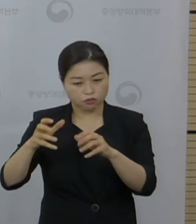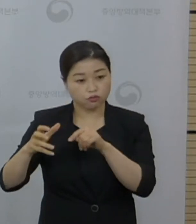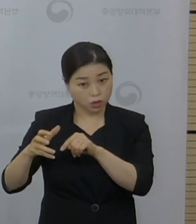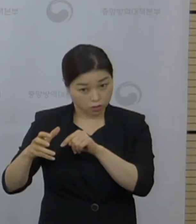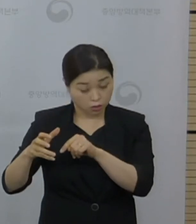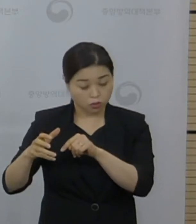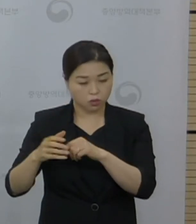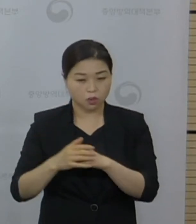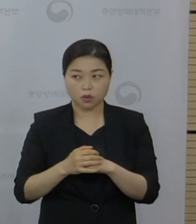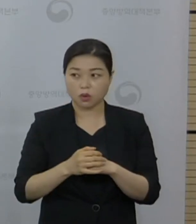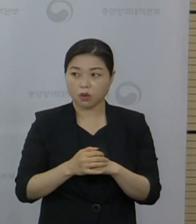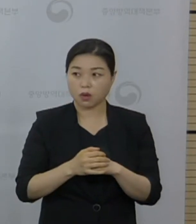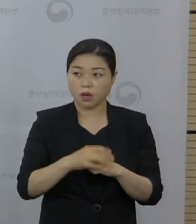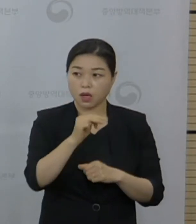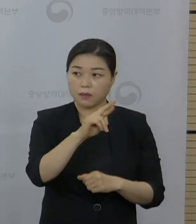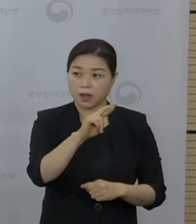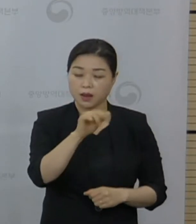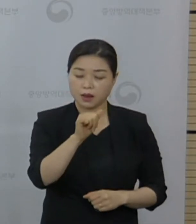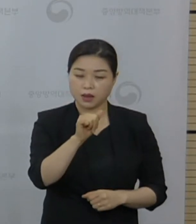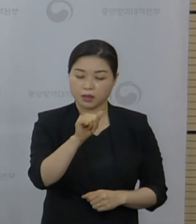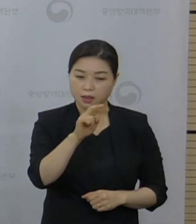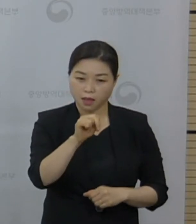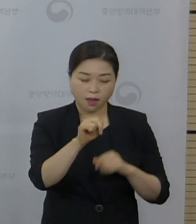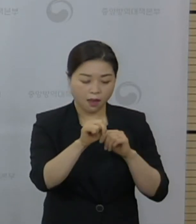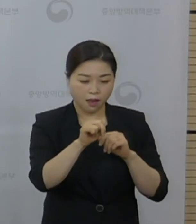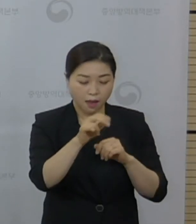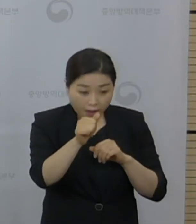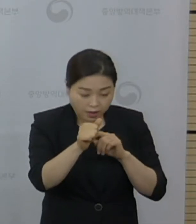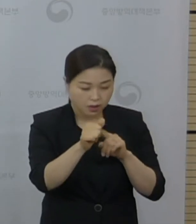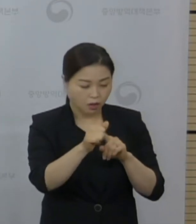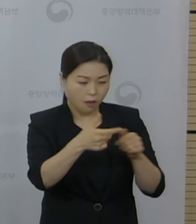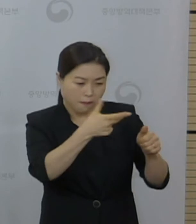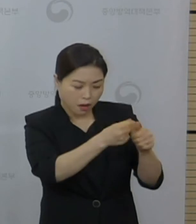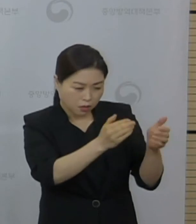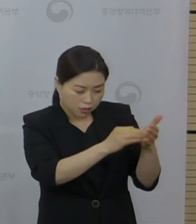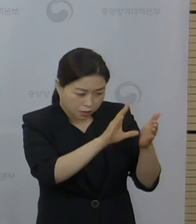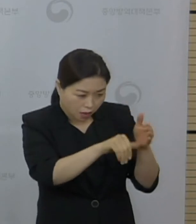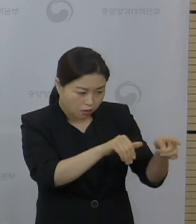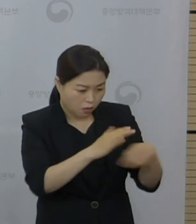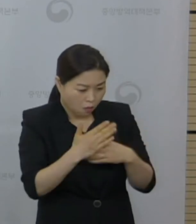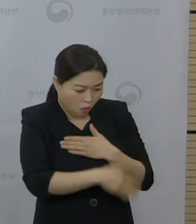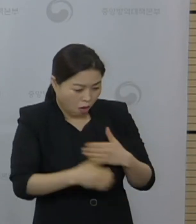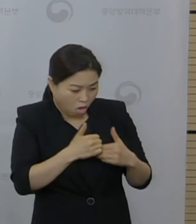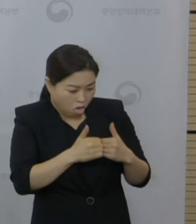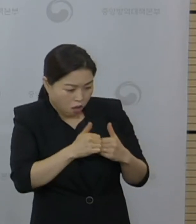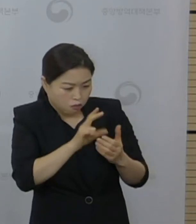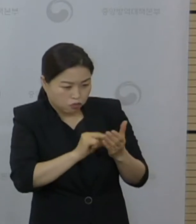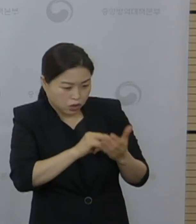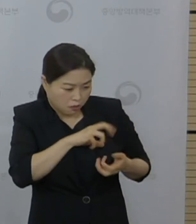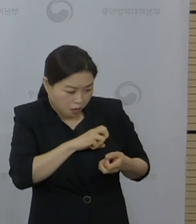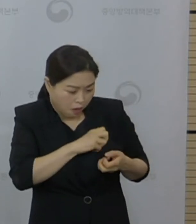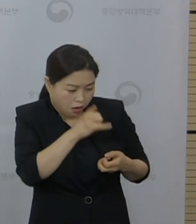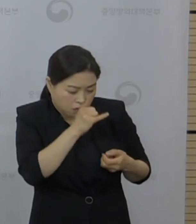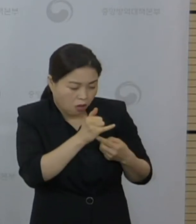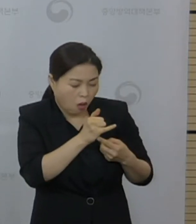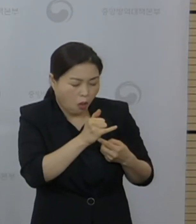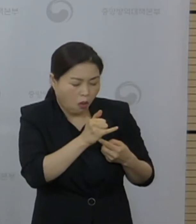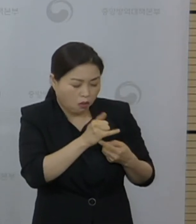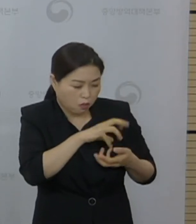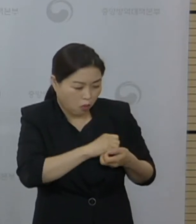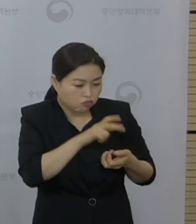mRNA 백신에 대해서 경고에 대한 메시지를 부착을 하였습니다. 다만 7월 중에